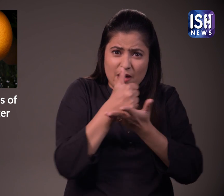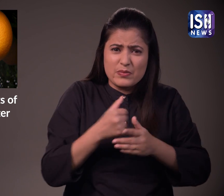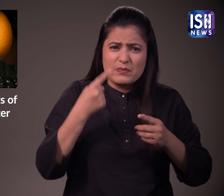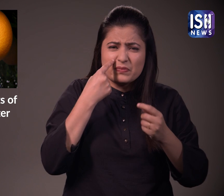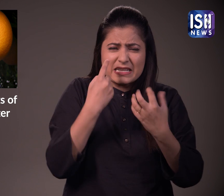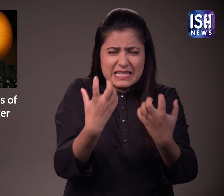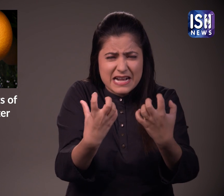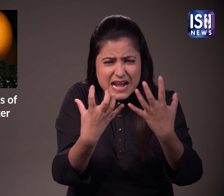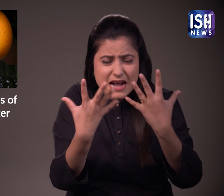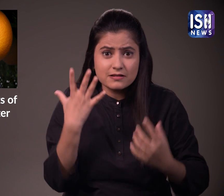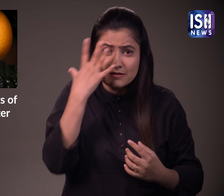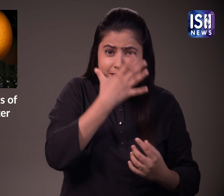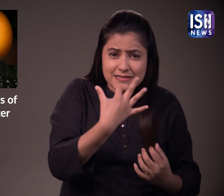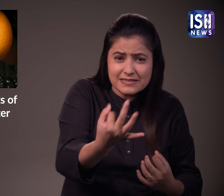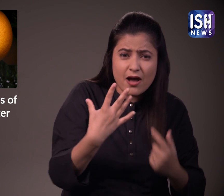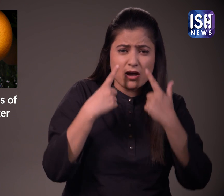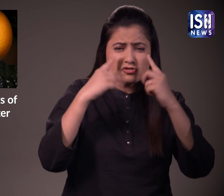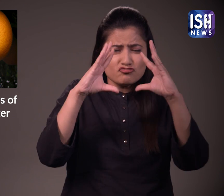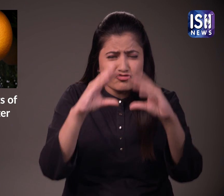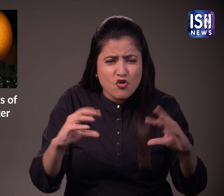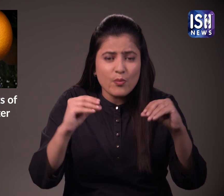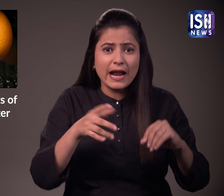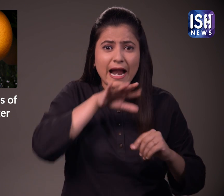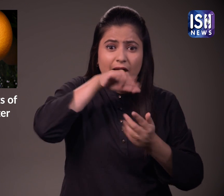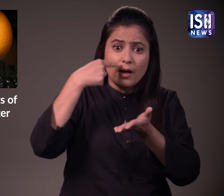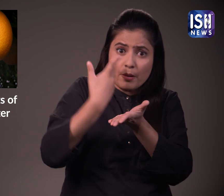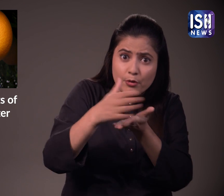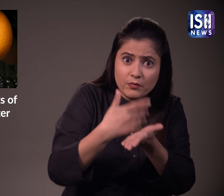इसके कई स्किन केर गुण सबसे अच्छे है